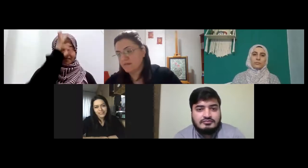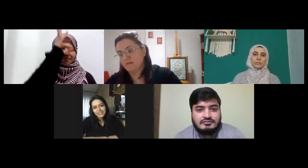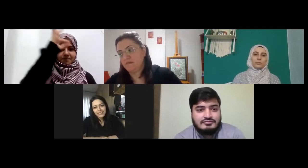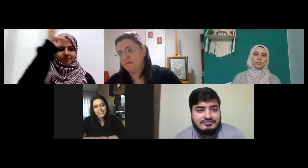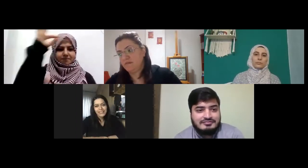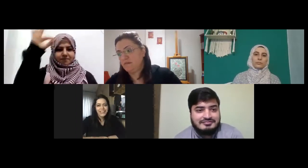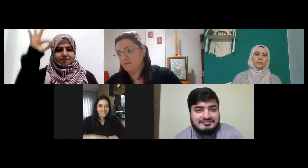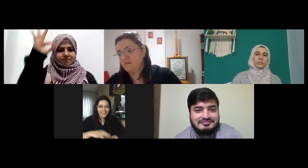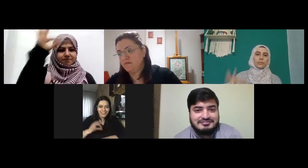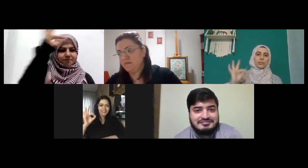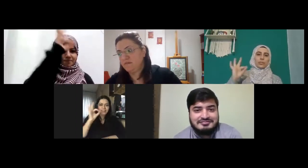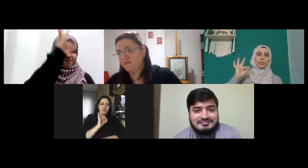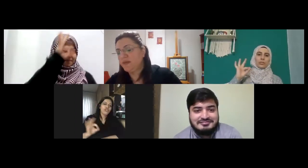evet ocak